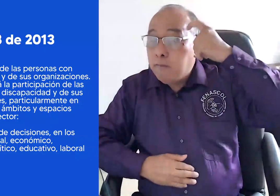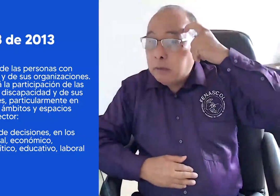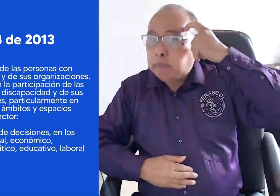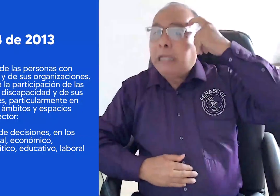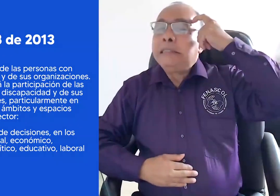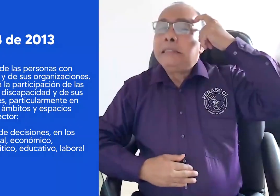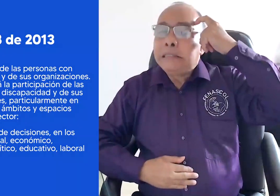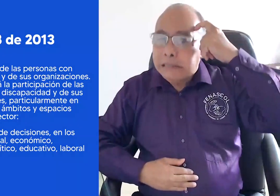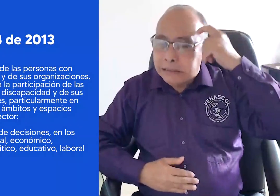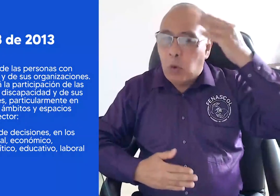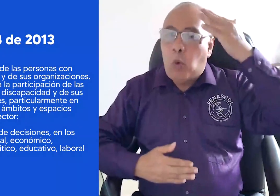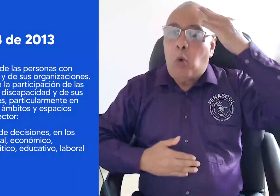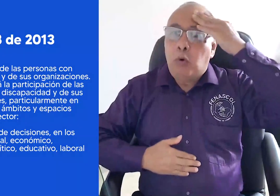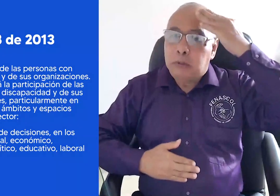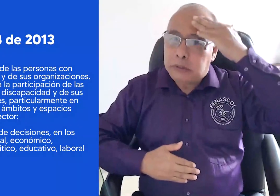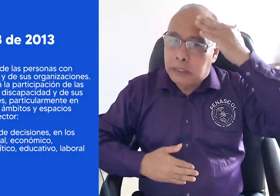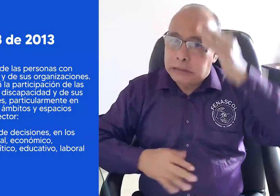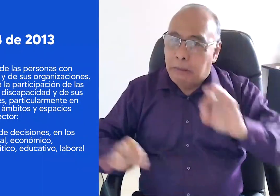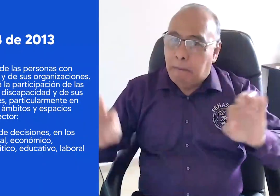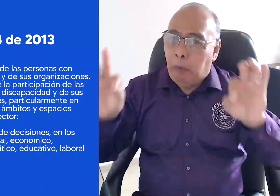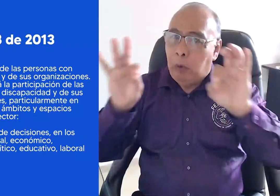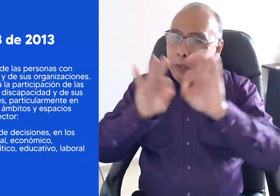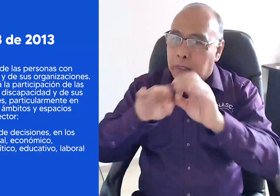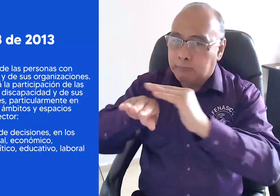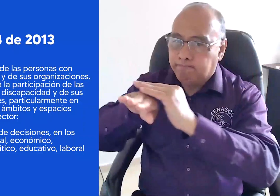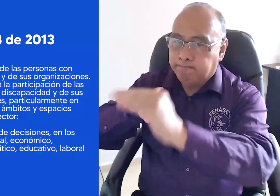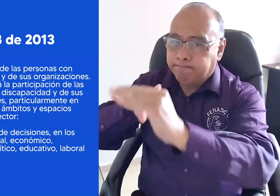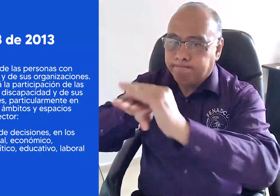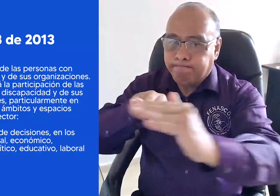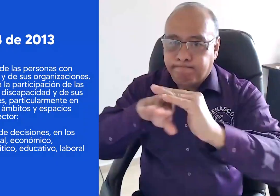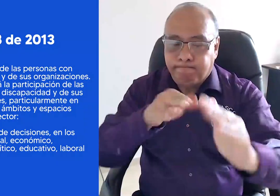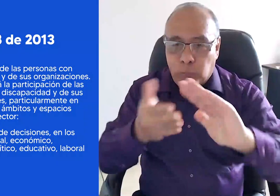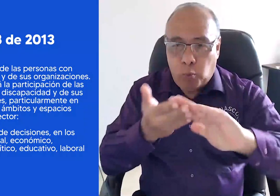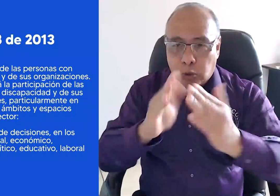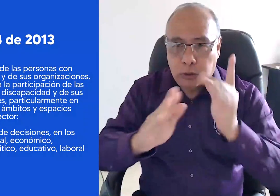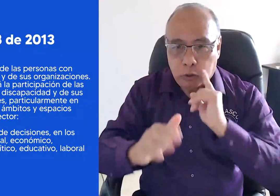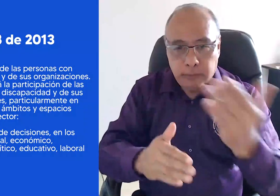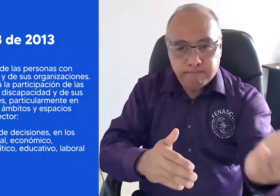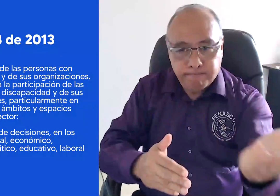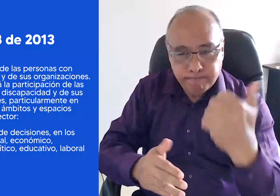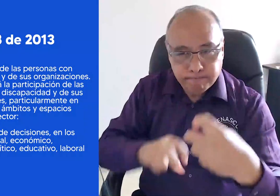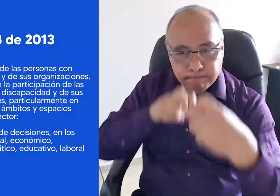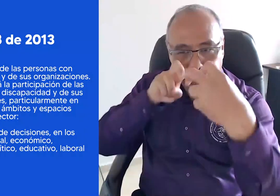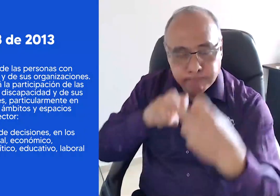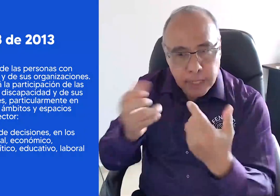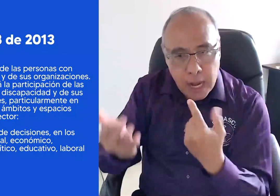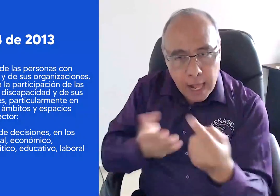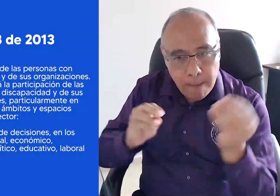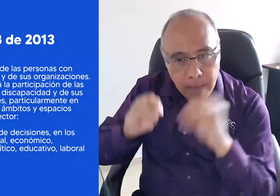Y el gobierno es quien debe hacer partícipe a la comunidad sorda. Para los diseños de estos